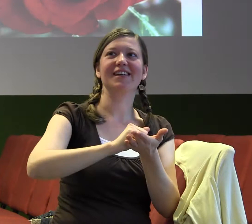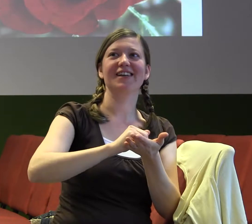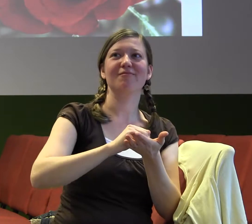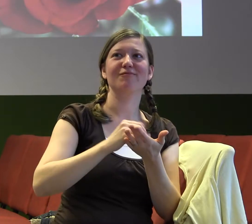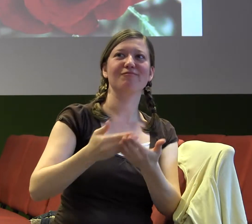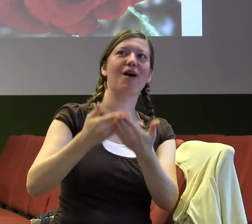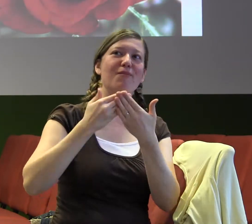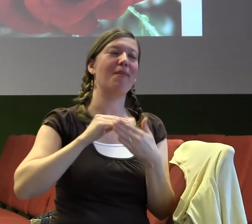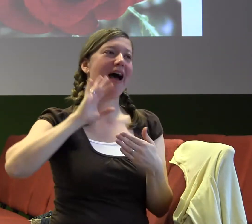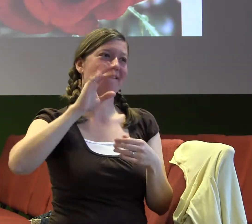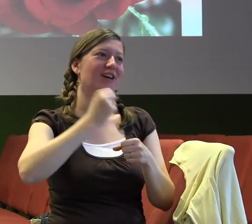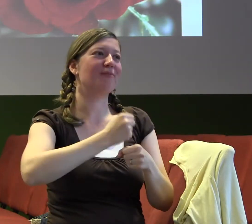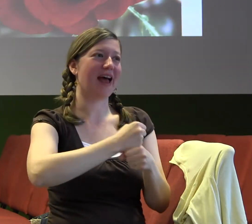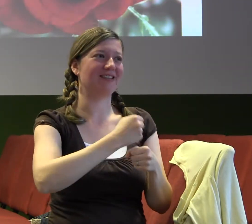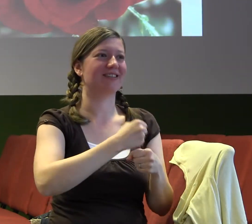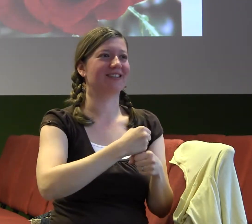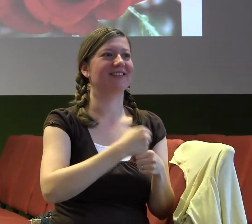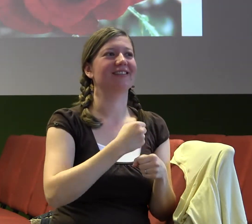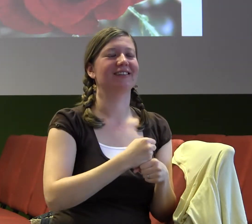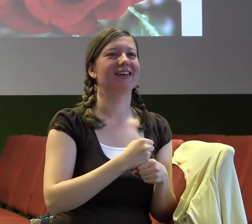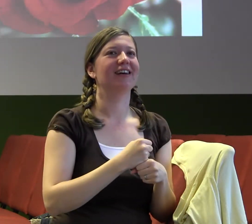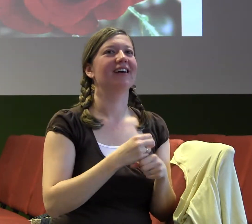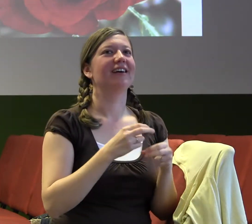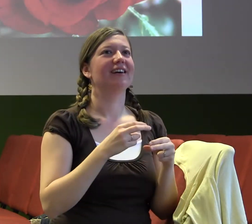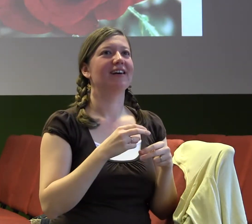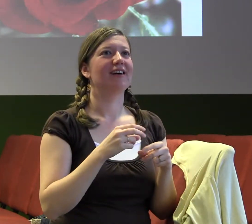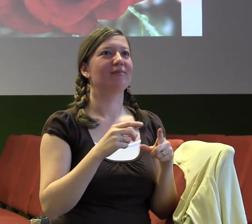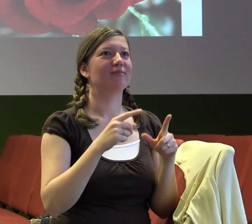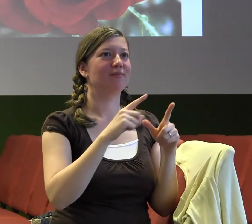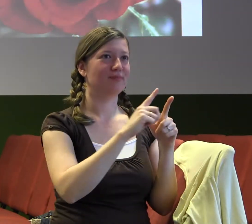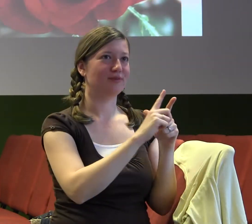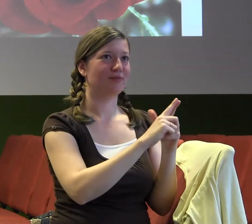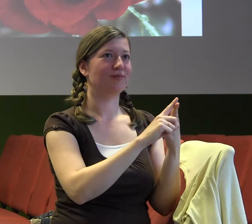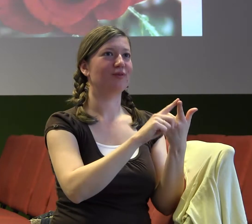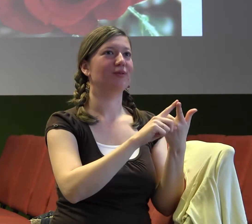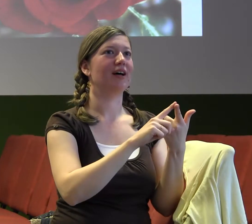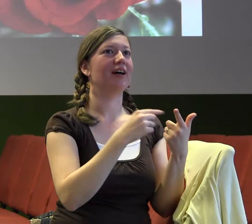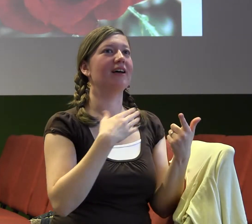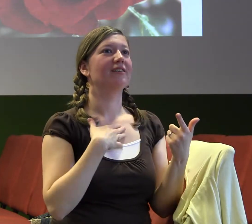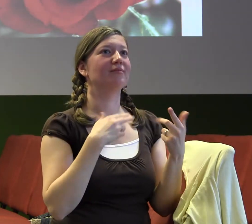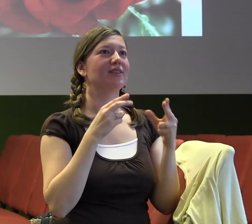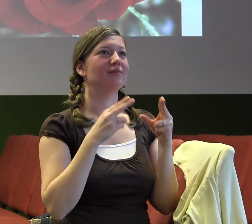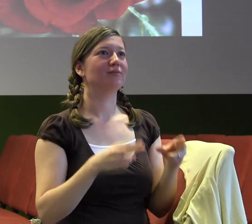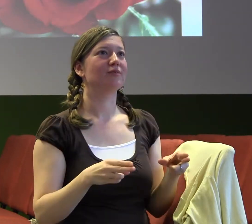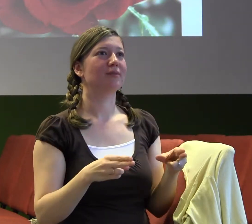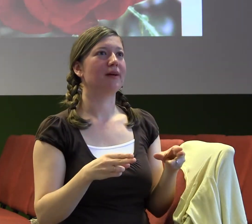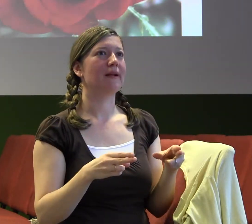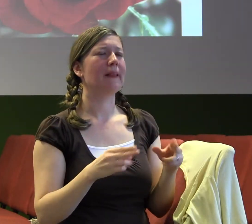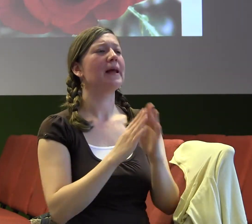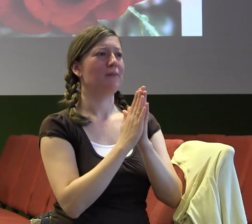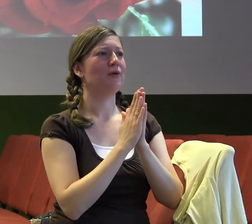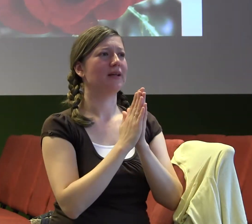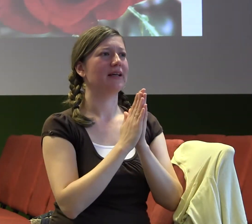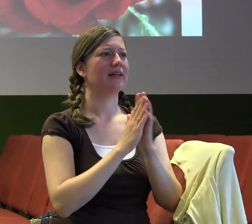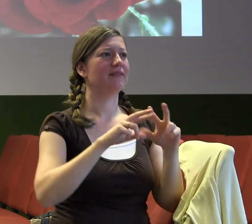Můžeme se modlit v každé situaci a nemusíme být sami na to, když přijde nějaká chvíle rozhodování. Já mám